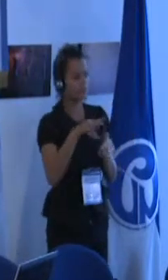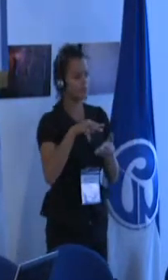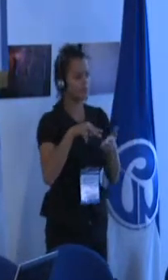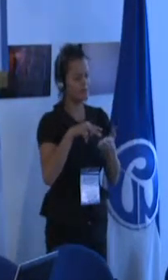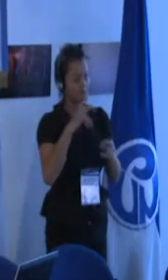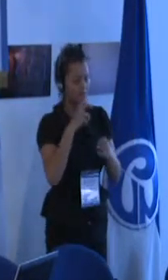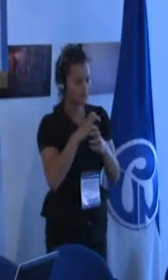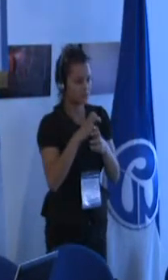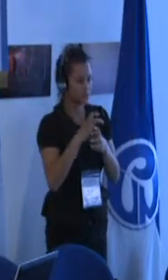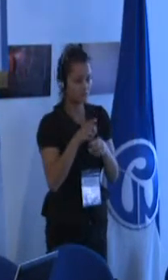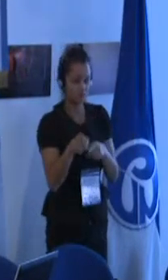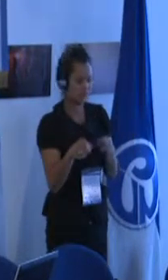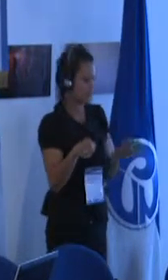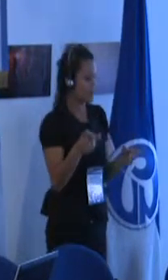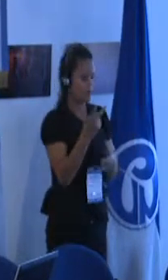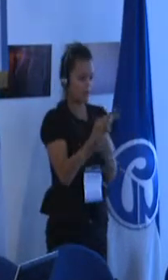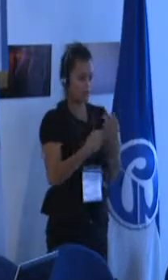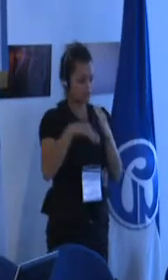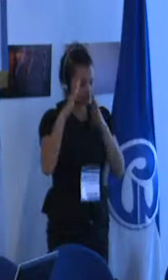finalmente